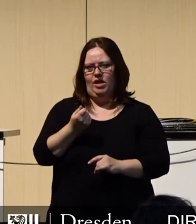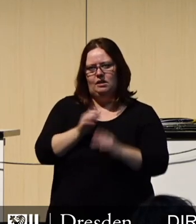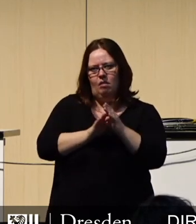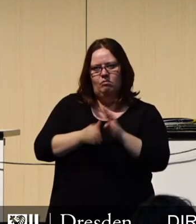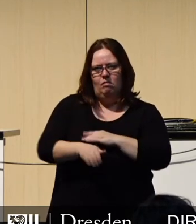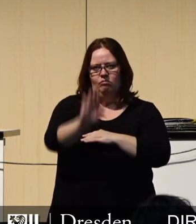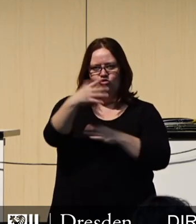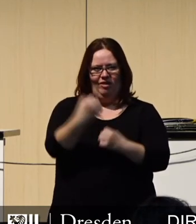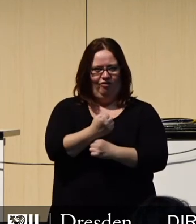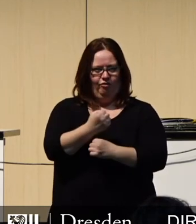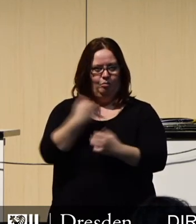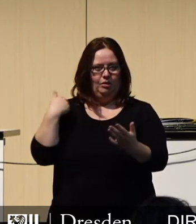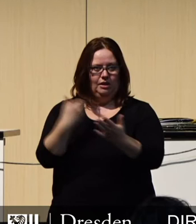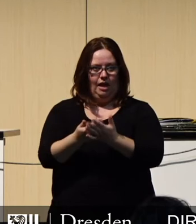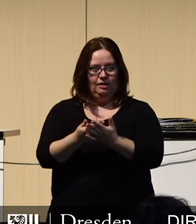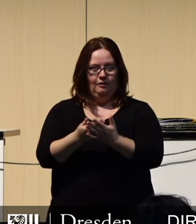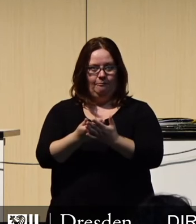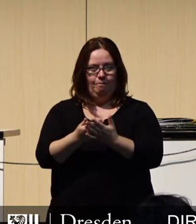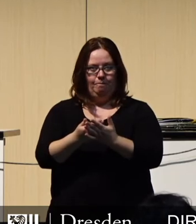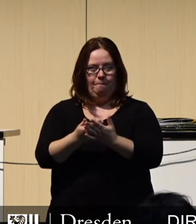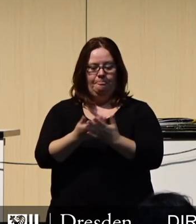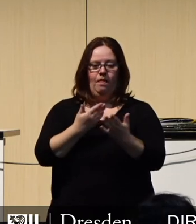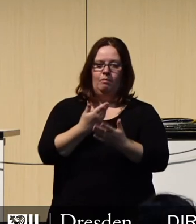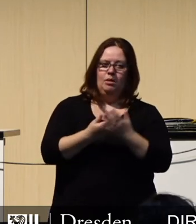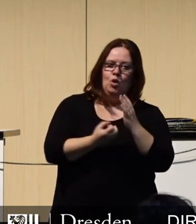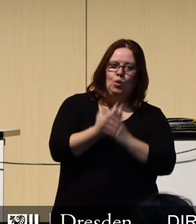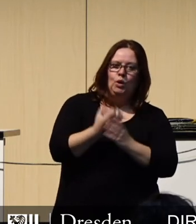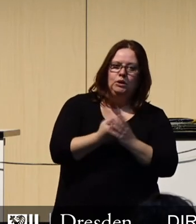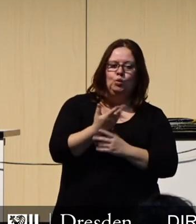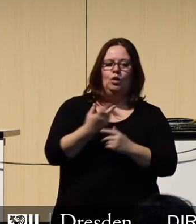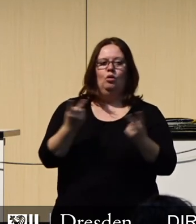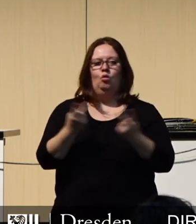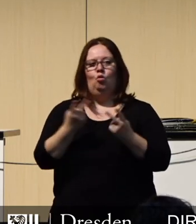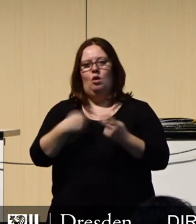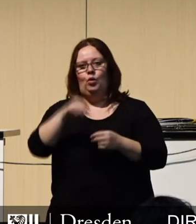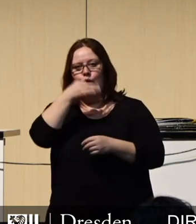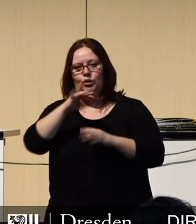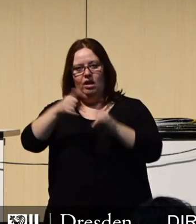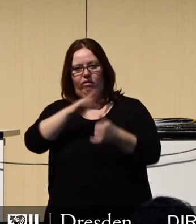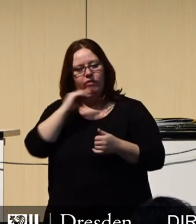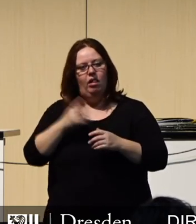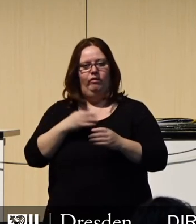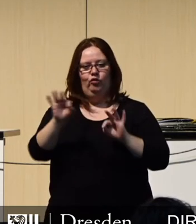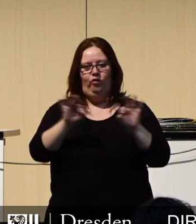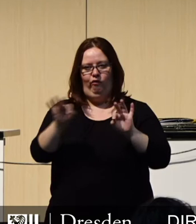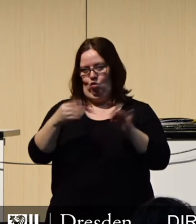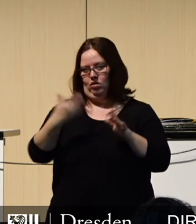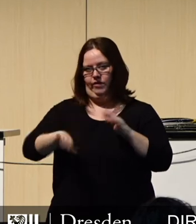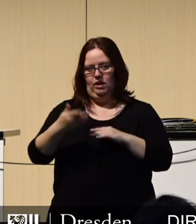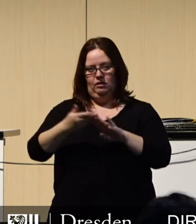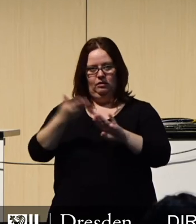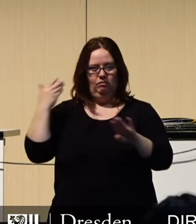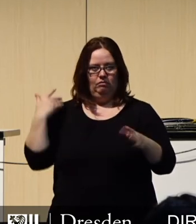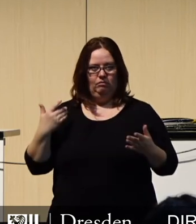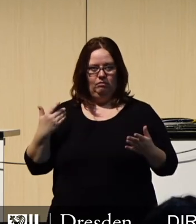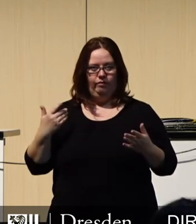erfahren. Das gilt für die Kultur, das gilt aber auch für die Jugendhilfe. Gestatten Sie